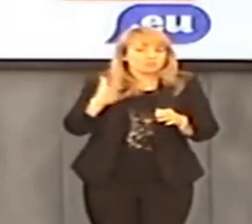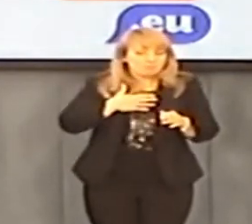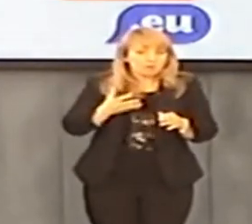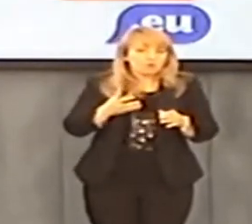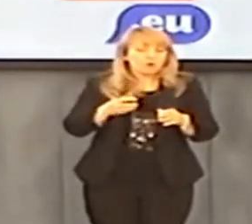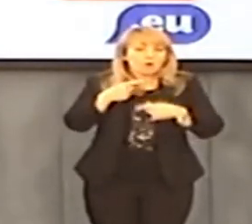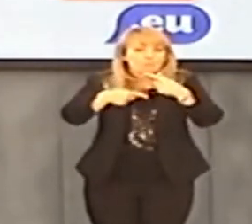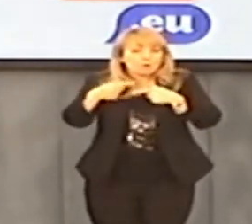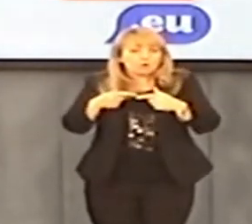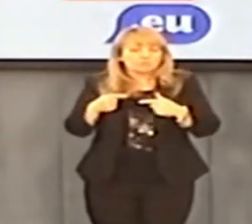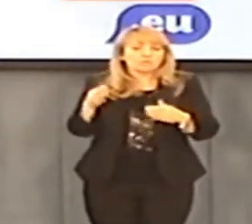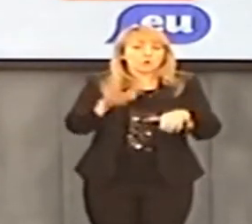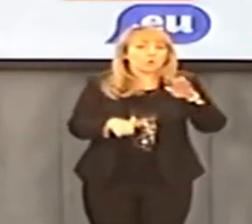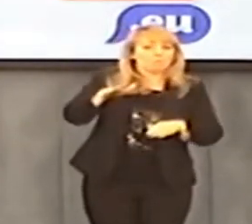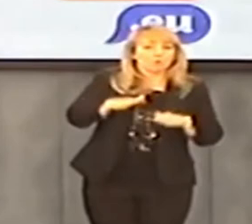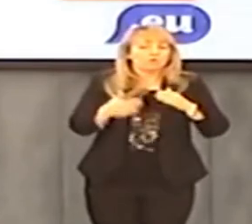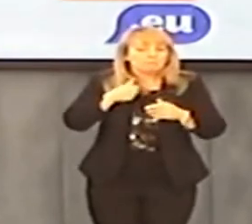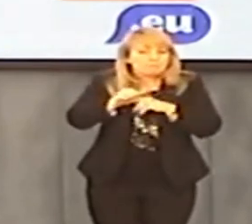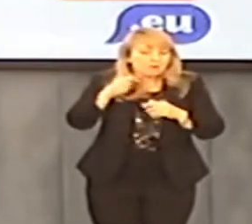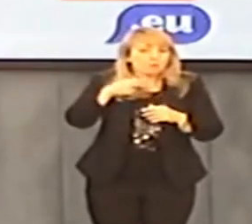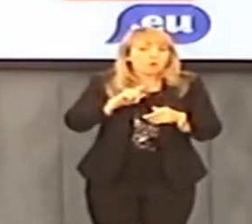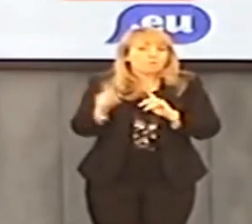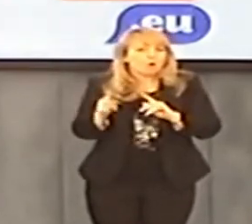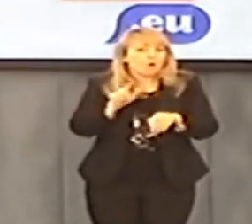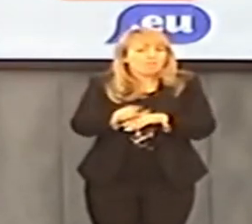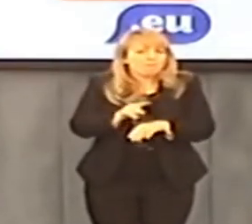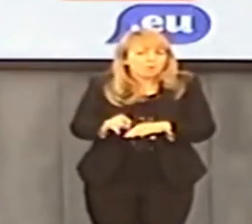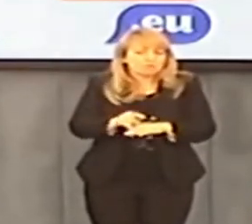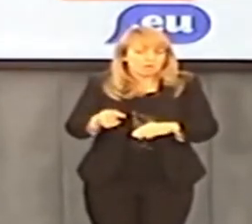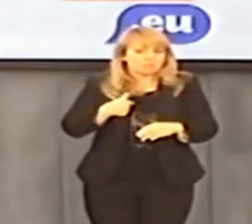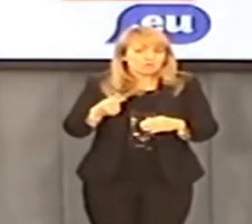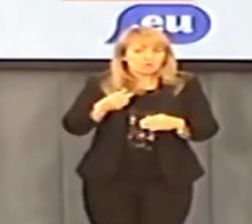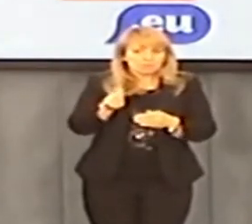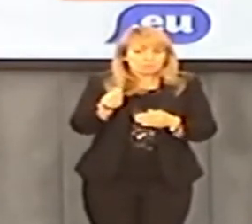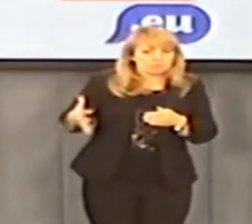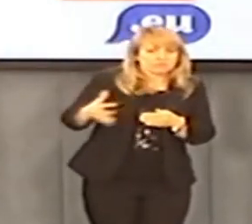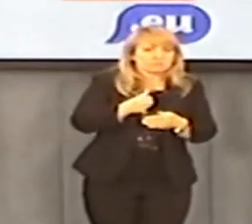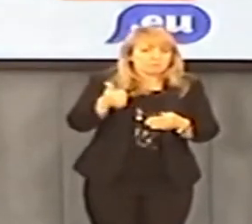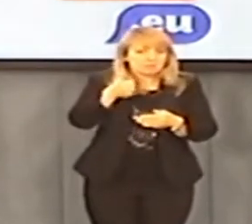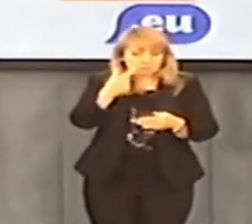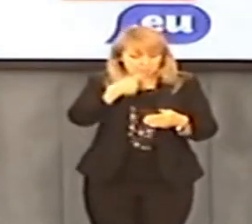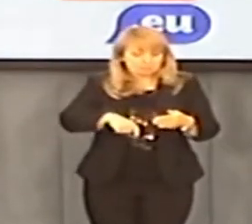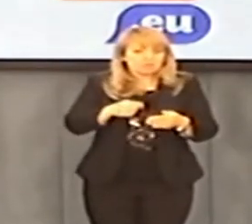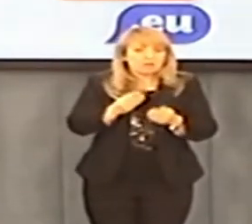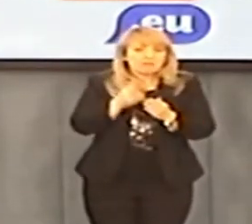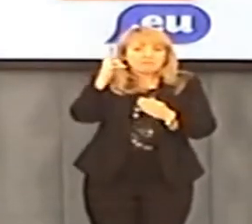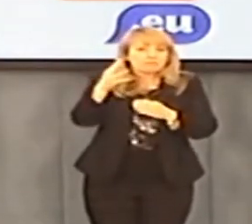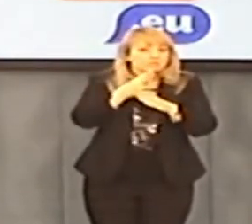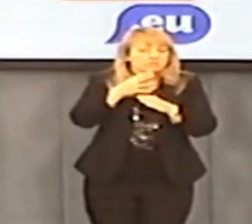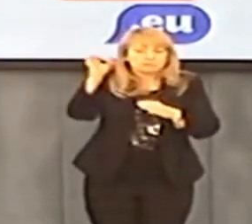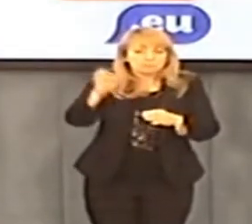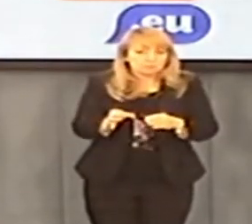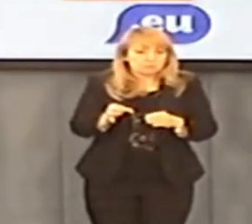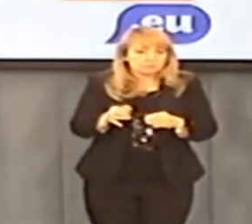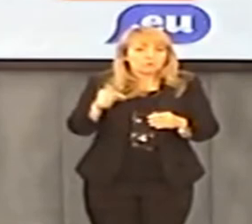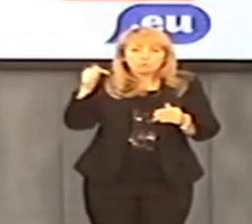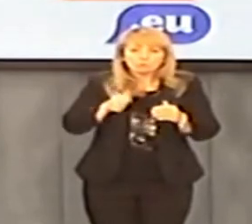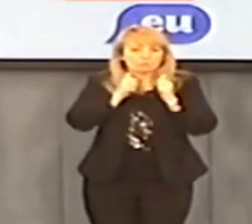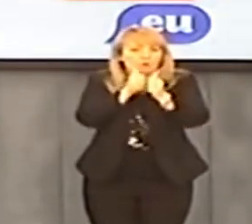tego, co mają Czesi. Czesi są drugim na świecie producentem robotów po Japonii. Mają dochód na głowie mieszkańca wyższy od